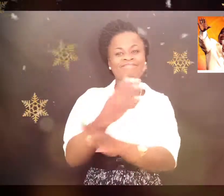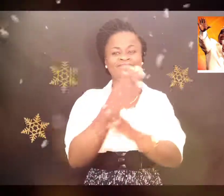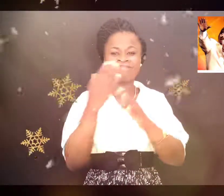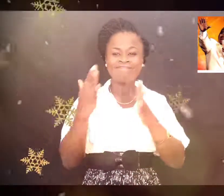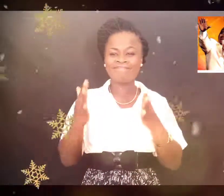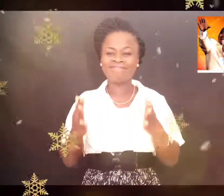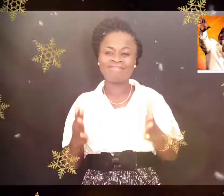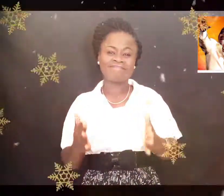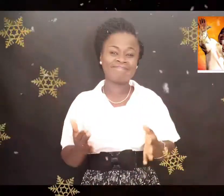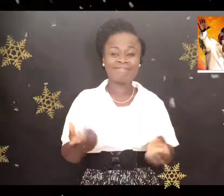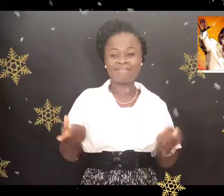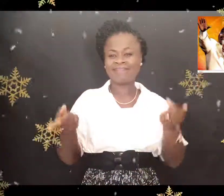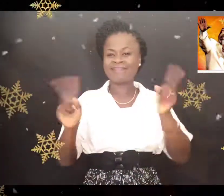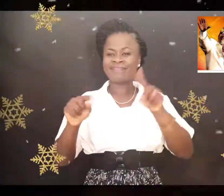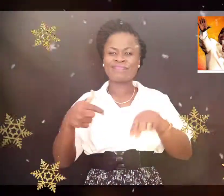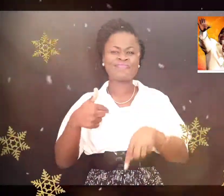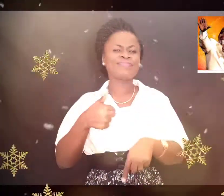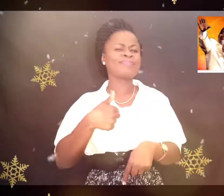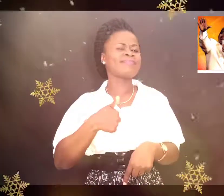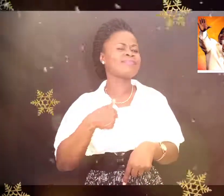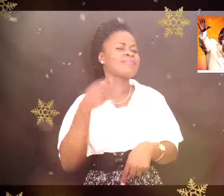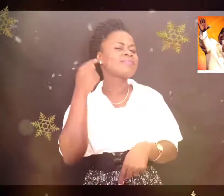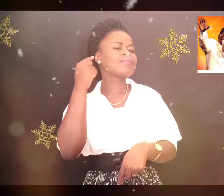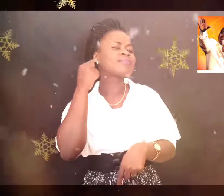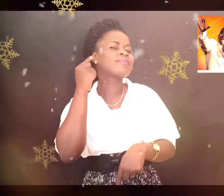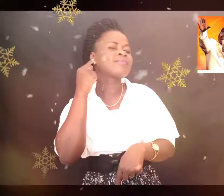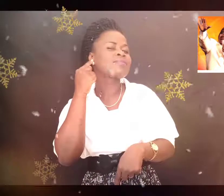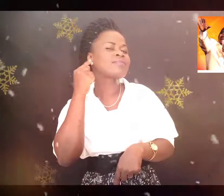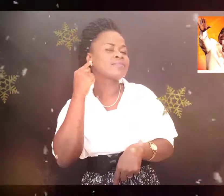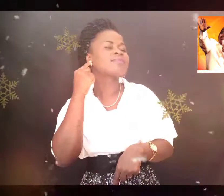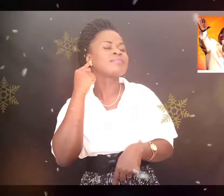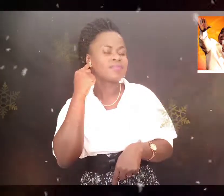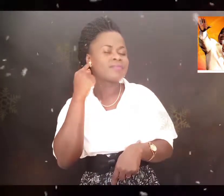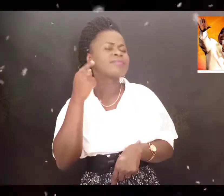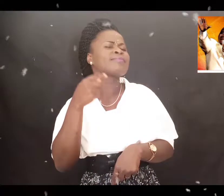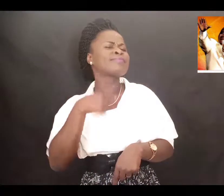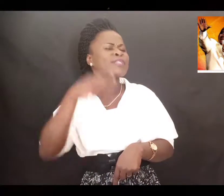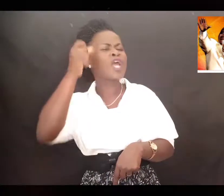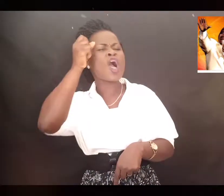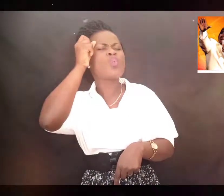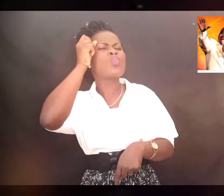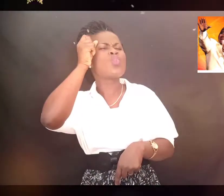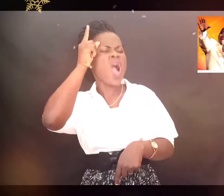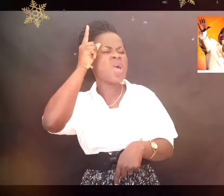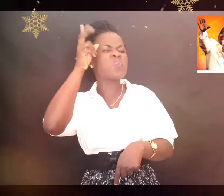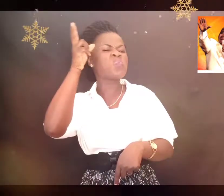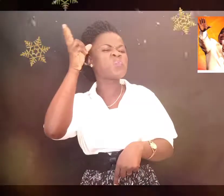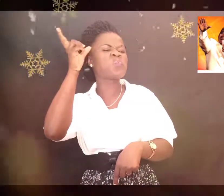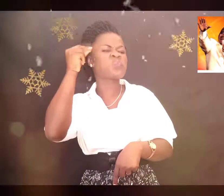berger Quand je l'entends Oh, oui, je comprends